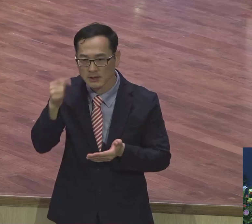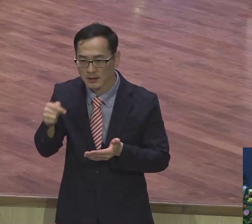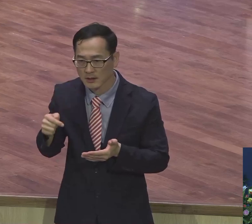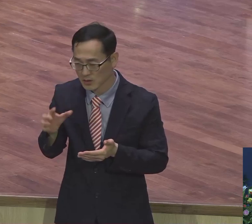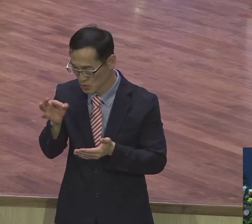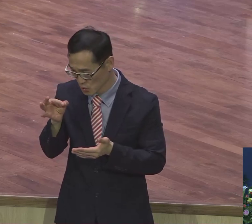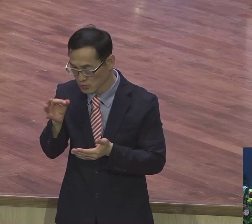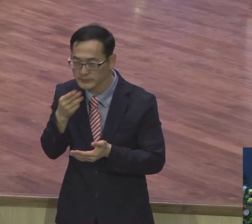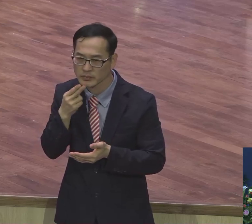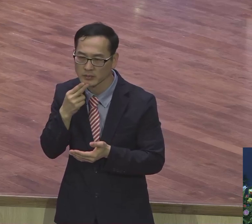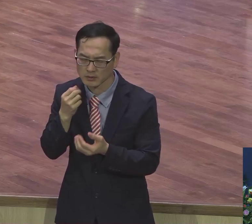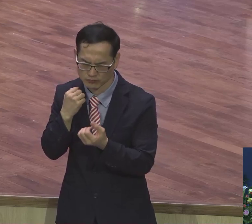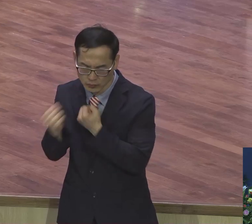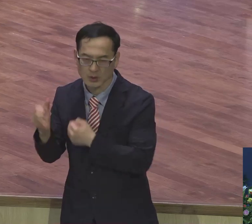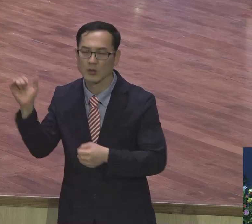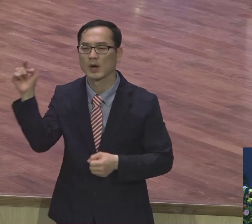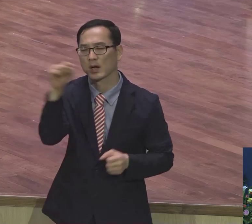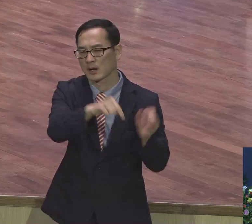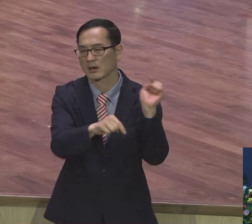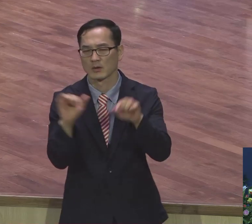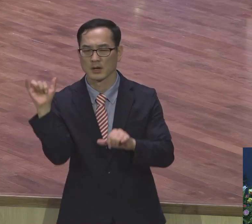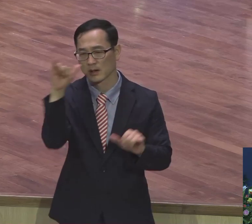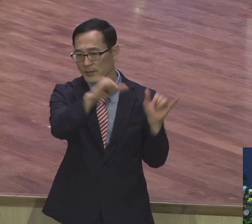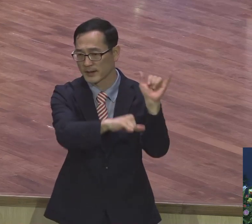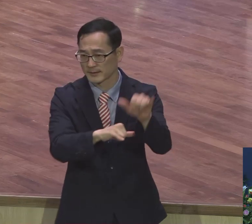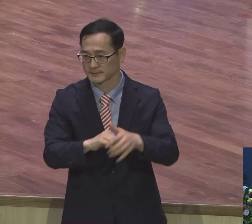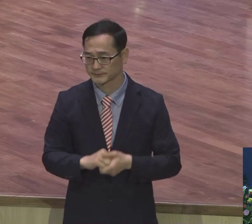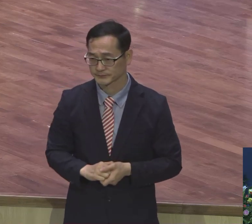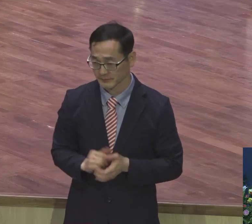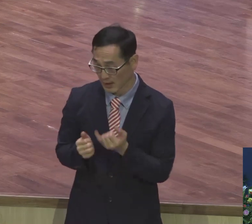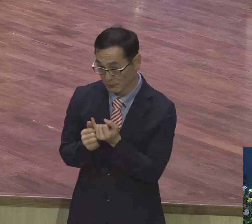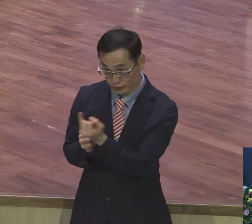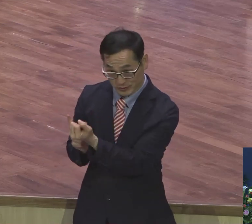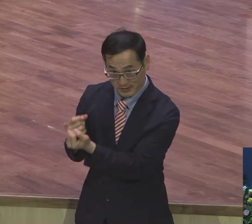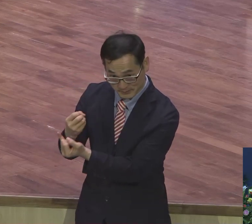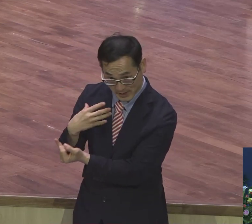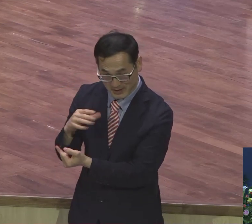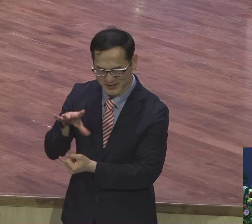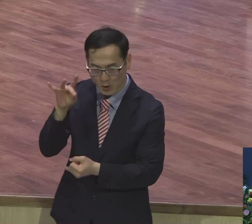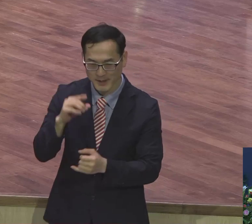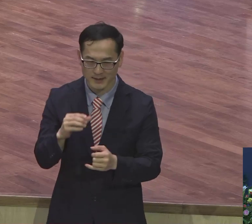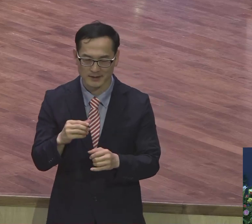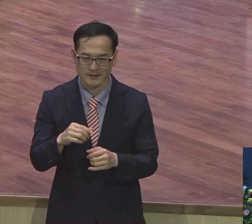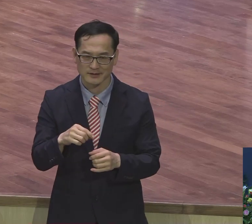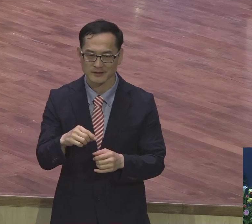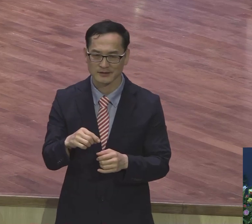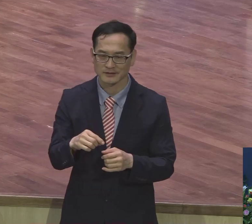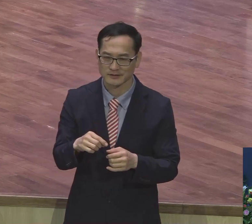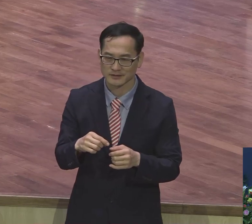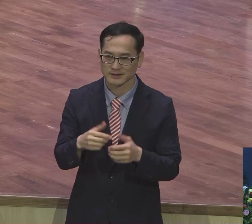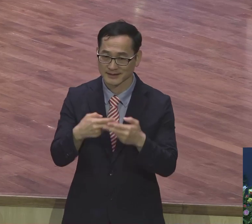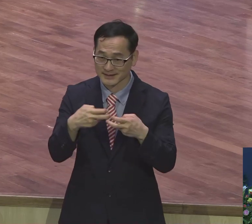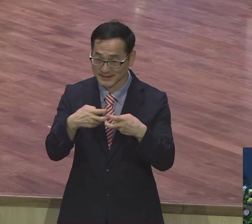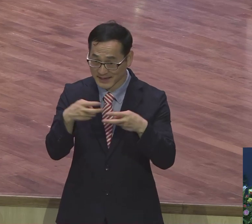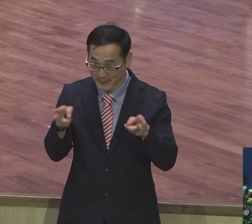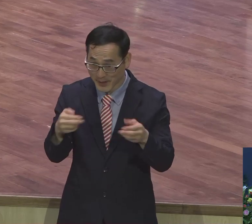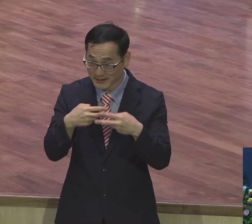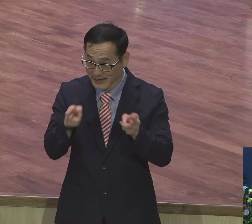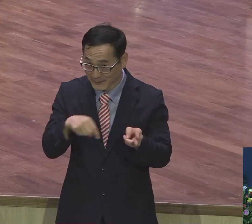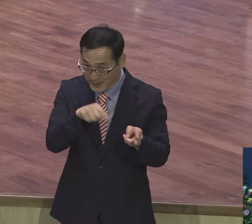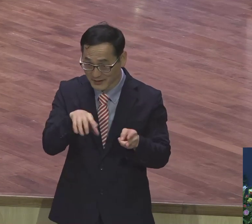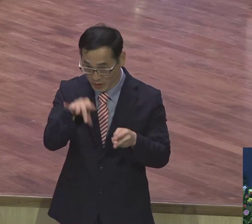우리 집사람이 초창기에 그런 말을 했습니다. 이 다른방 초창기에 야 유광수